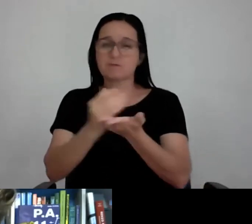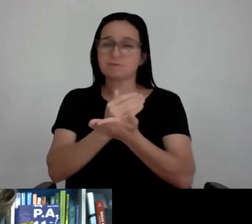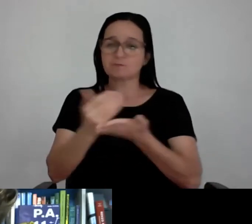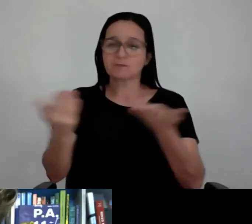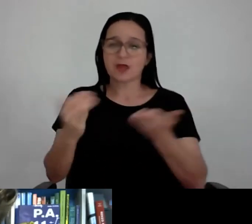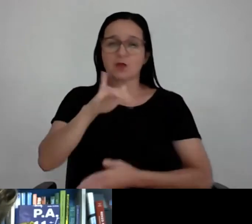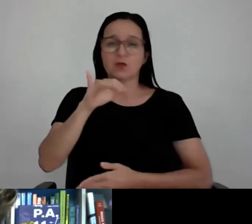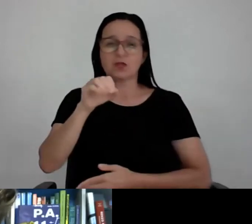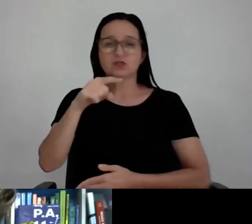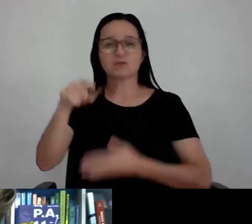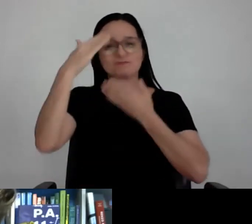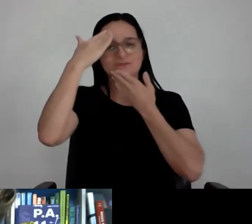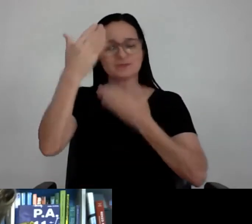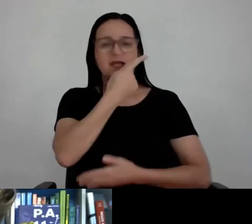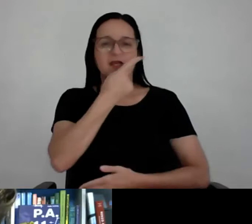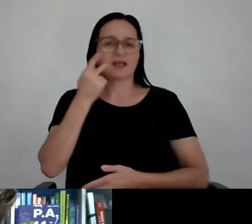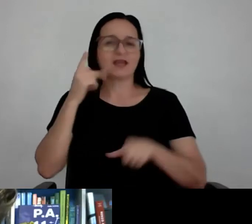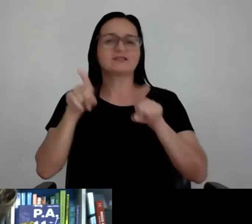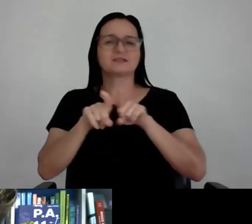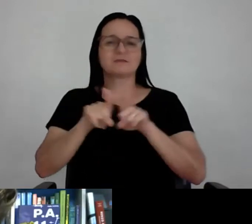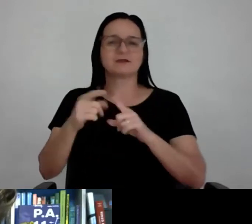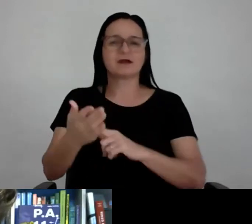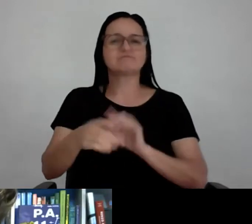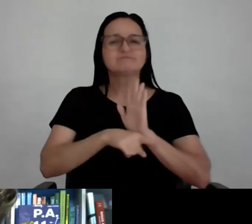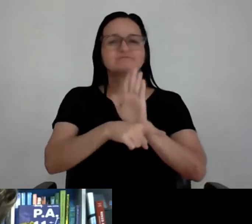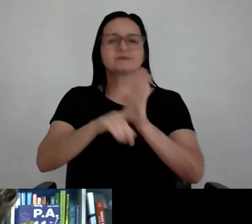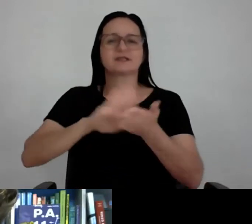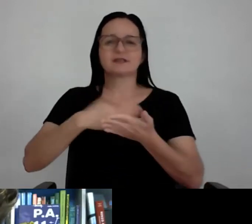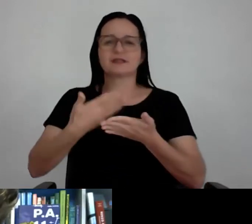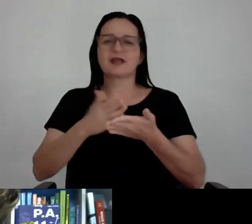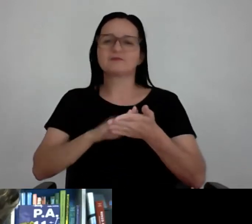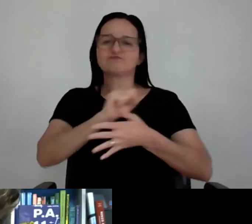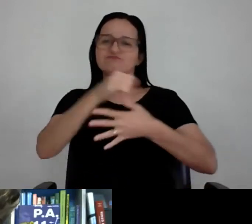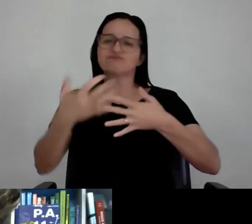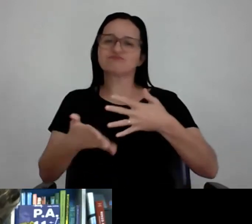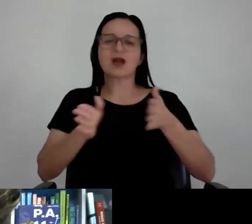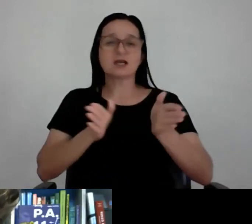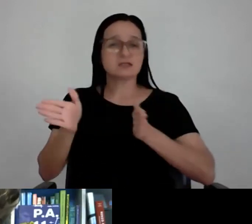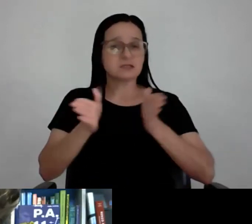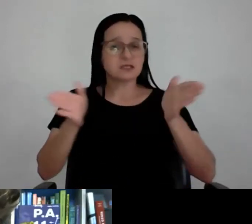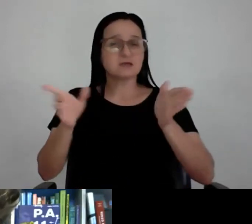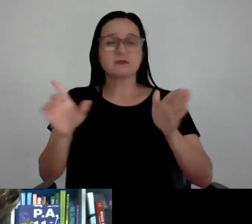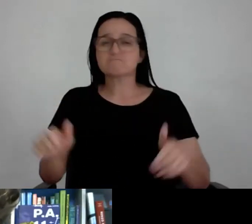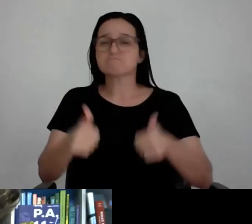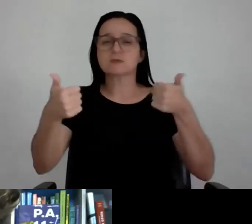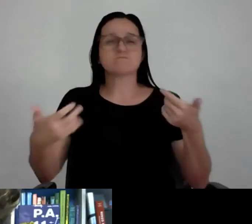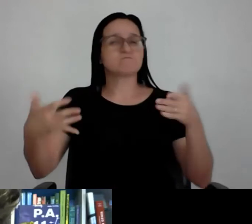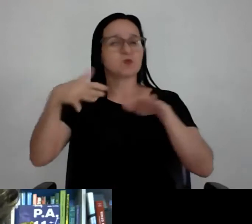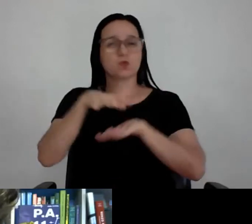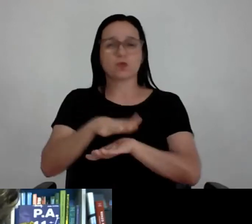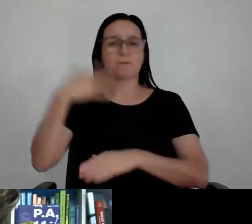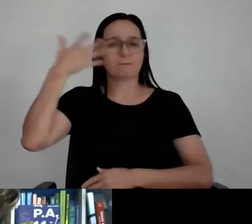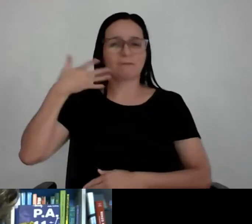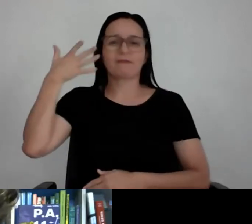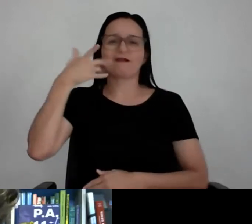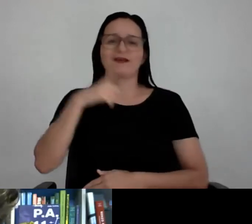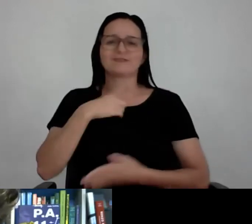a Kelly, que está fazendo aqui, ajudando a gente com livros, para a gente conseguir ser o máximo, para a gente trazer o máximo de inclusão aqui para as nossas palestras e